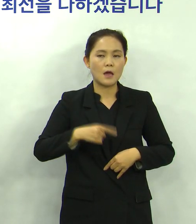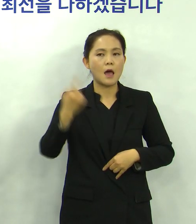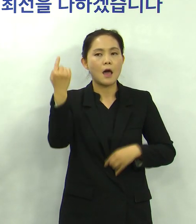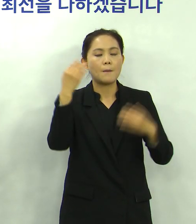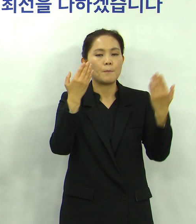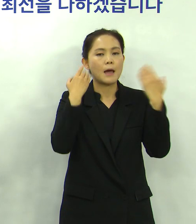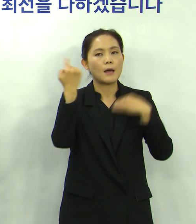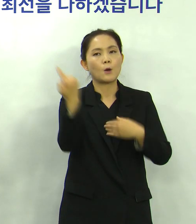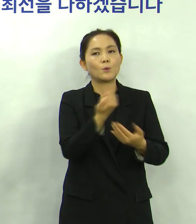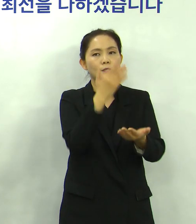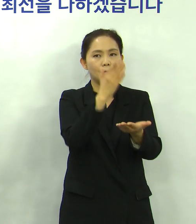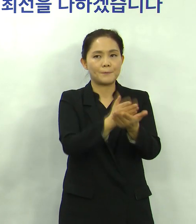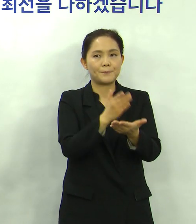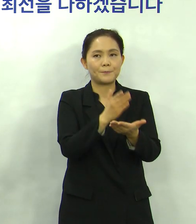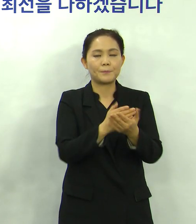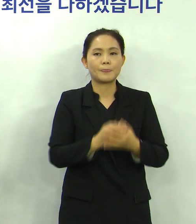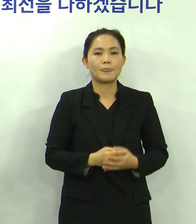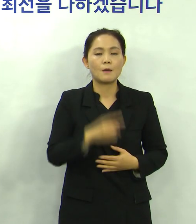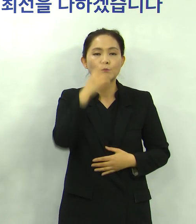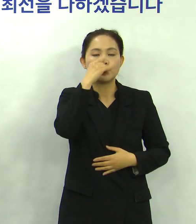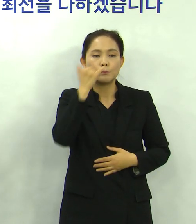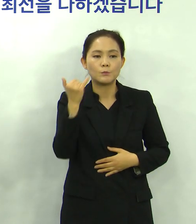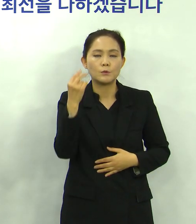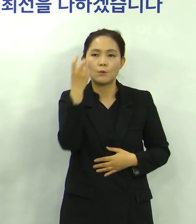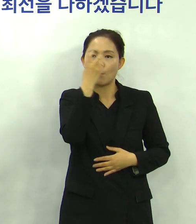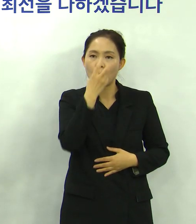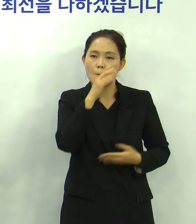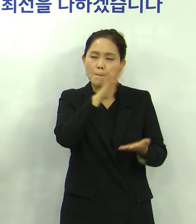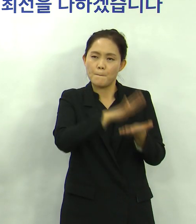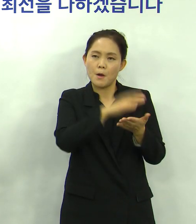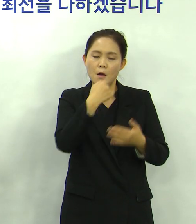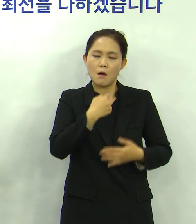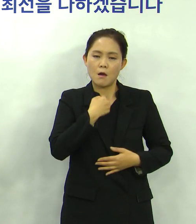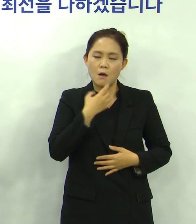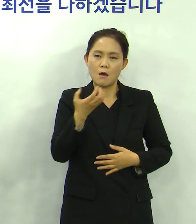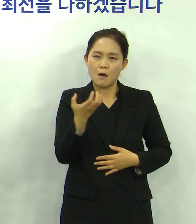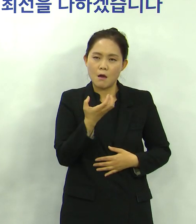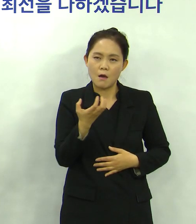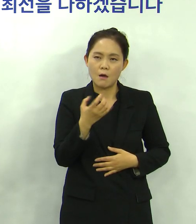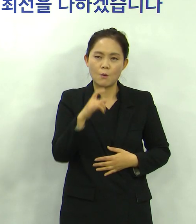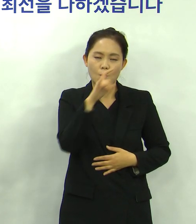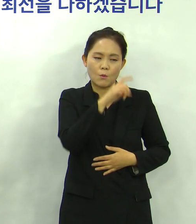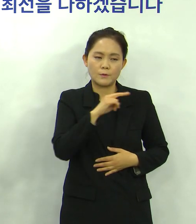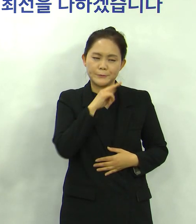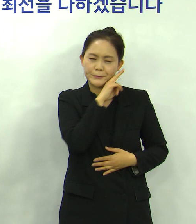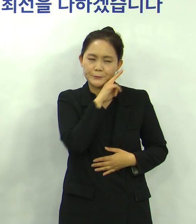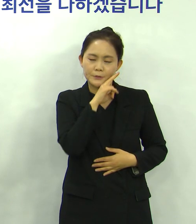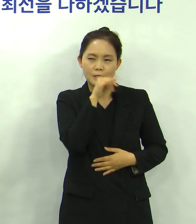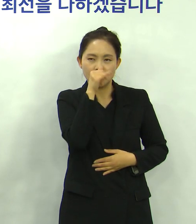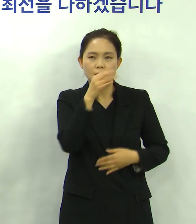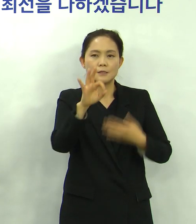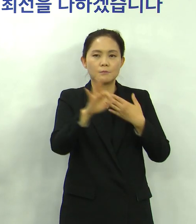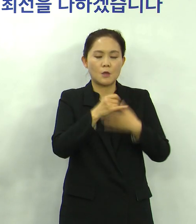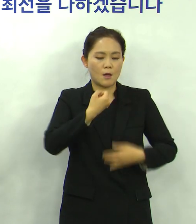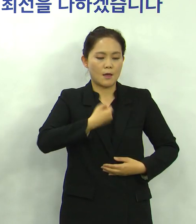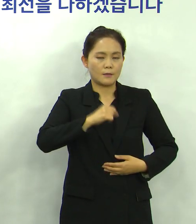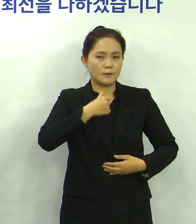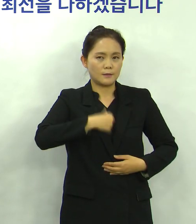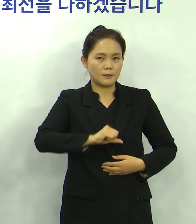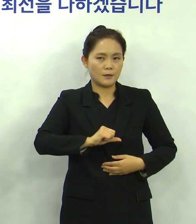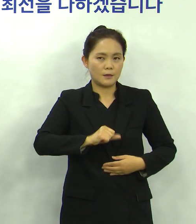말아야 합니다 학부모님께서 발열이나 인후통 등 코로나19 의심 증상이 있는 자녀를